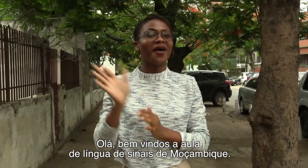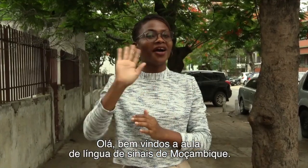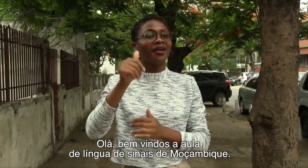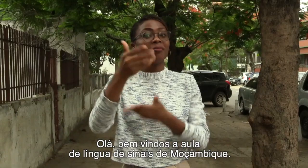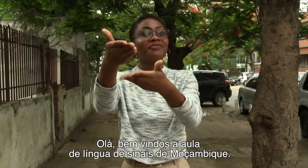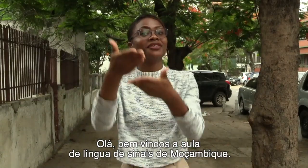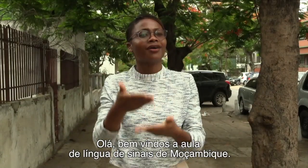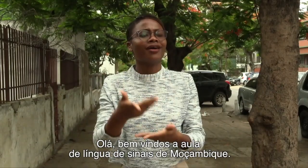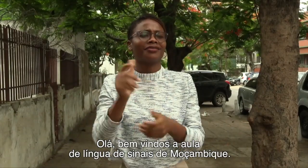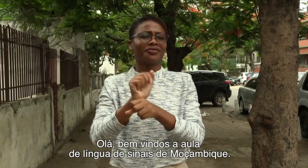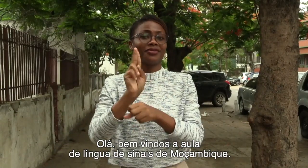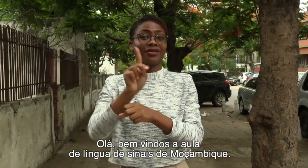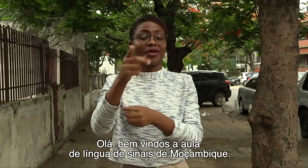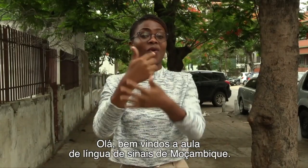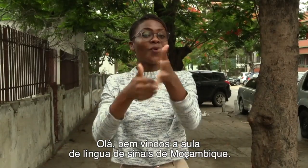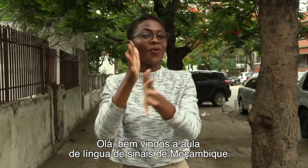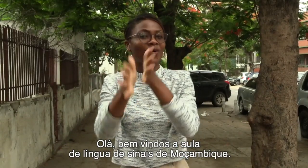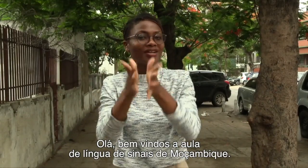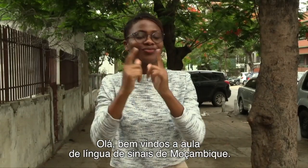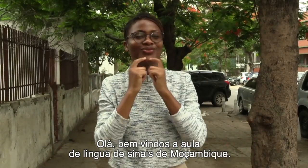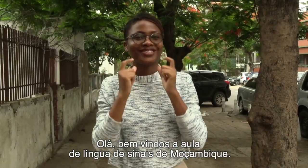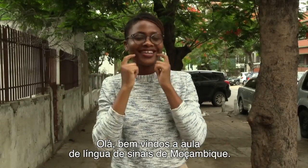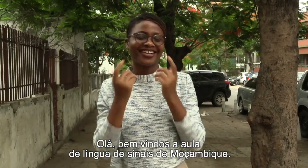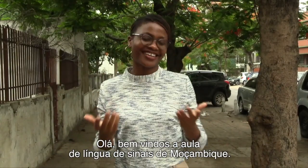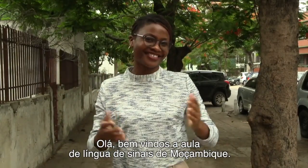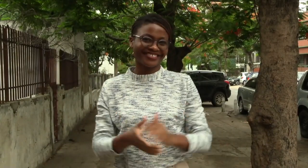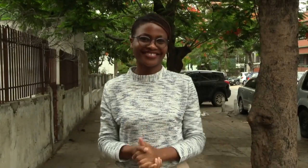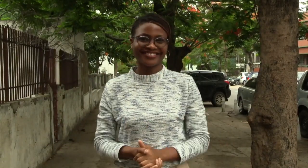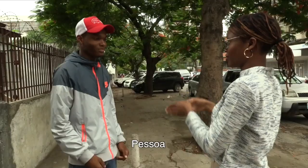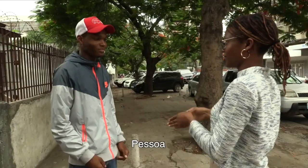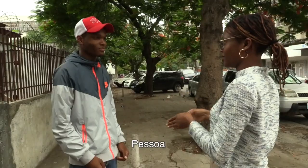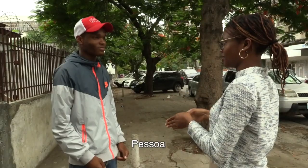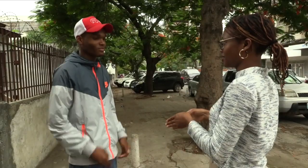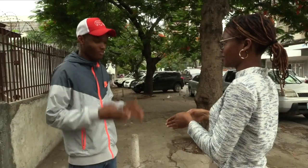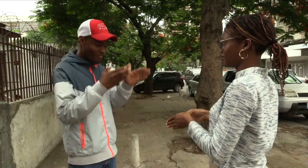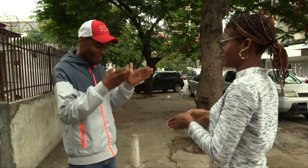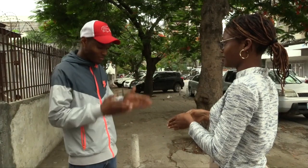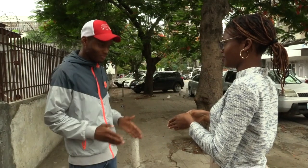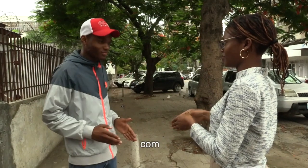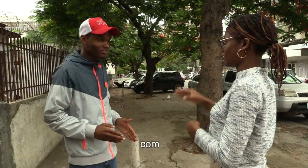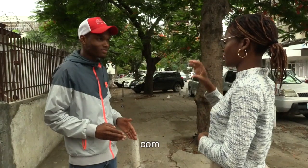bem-vindos à aula de língua de sinais de Moçambique pessoa com